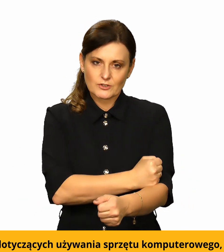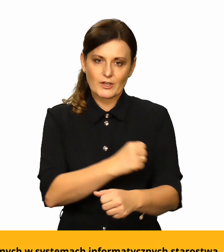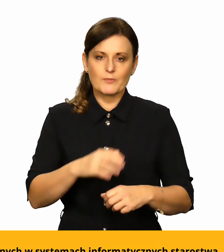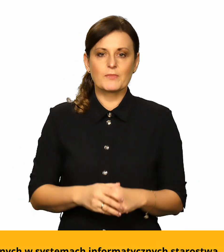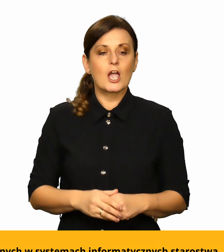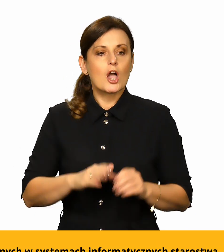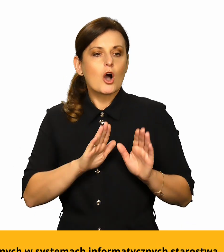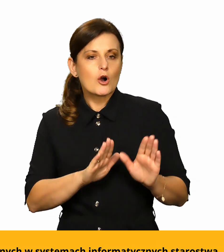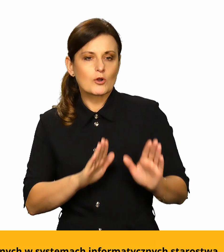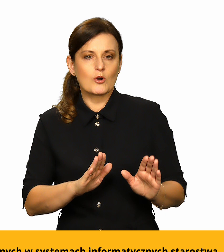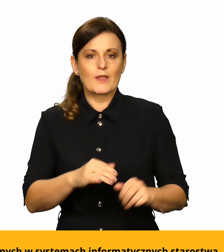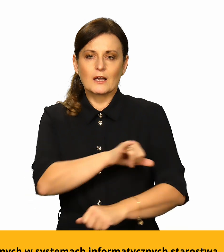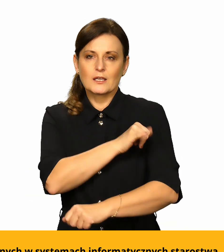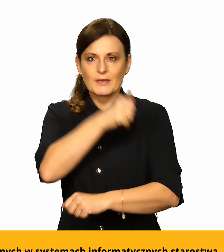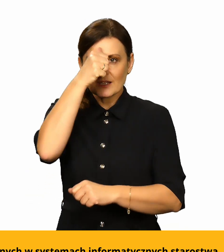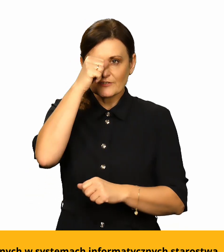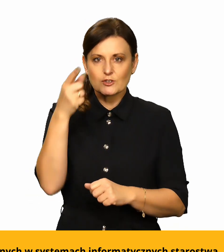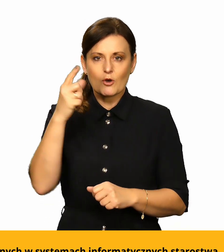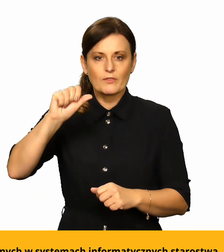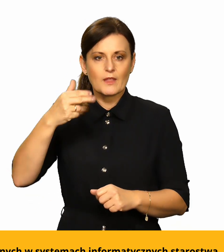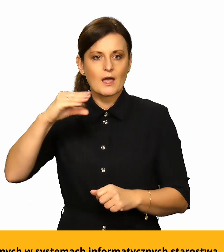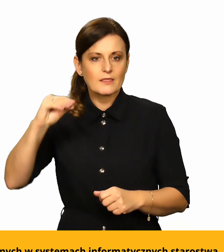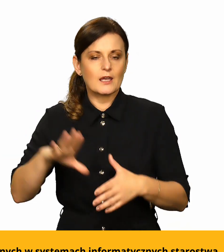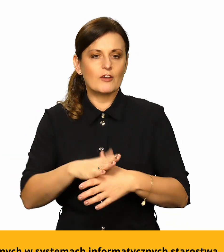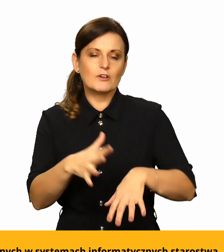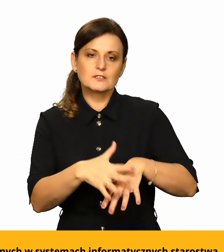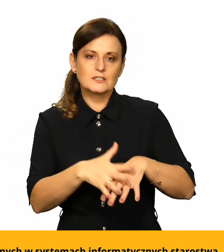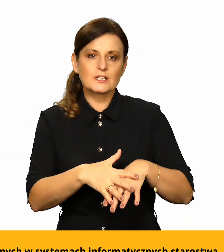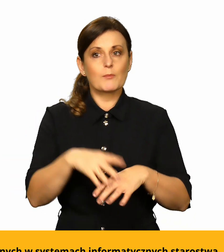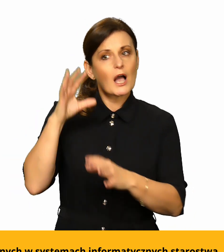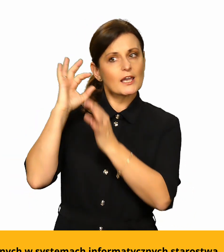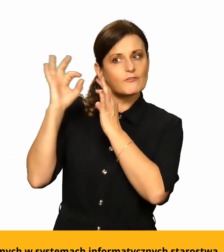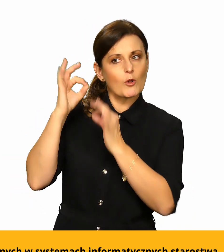ochrona danych przetwarzanych w systemach informatycznych starostwa.